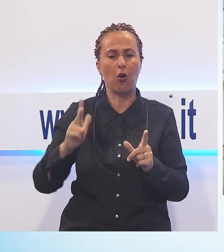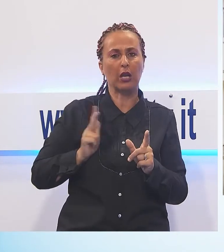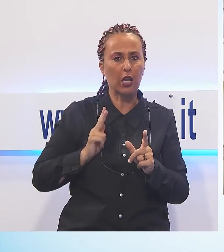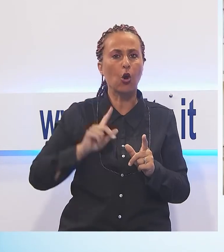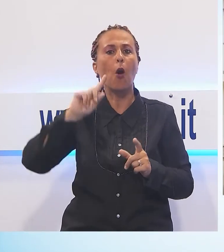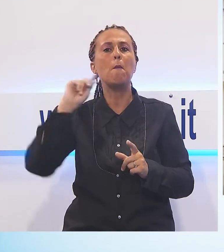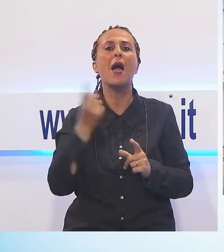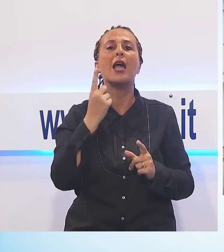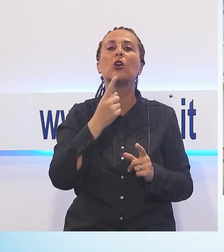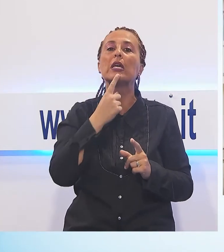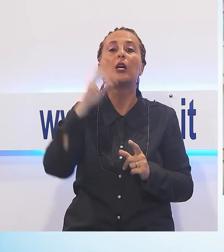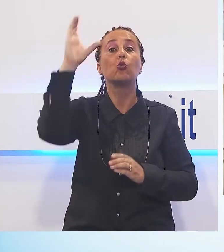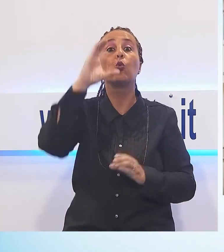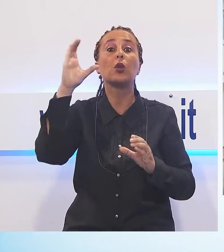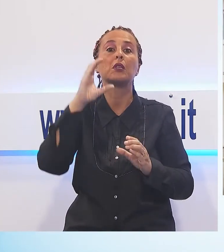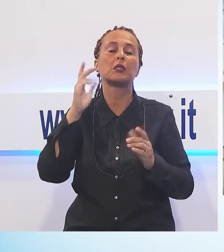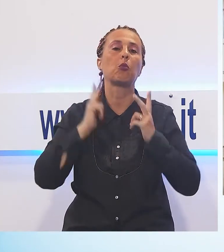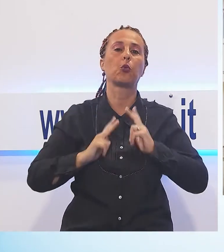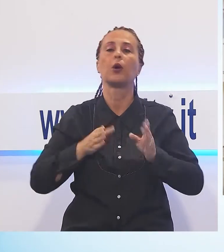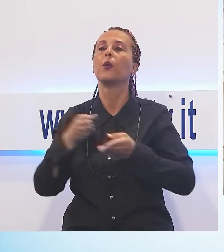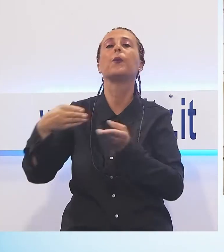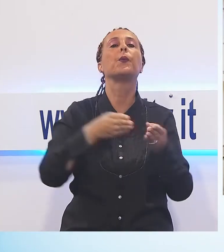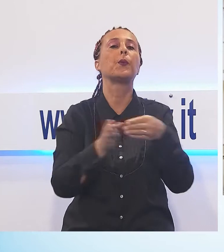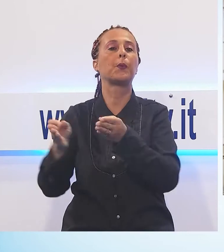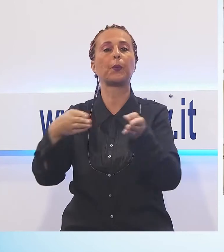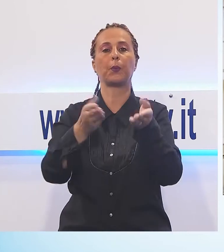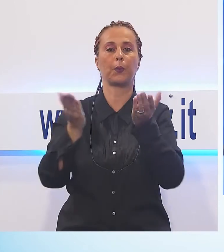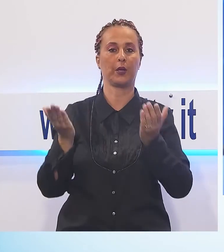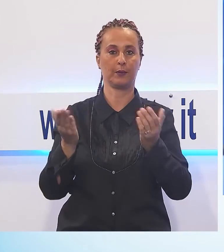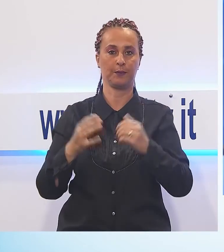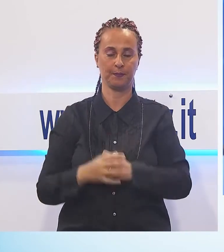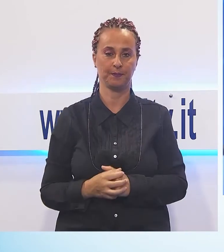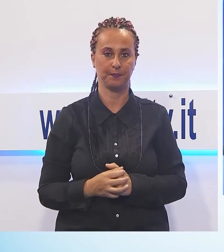indicazioni ai turisti di visitare la bella Garfagnana e la bella Valle.